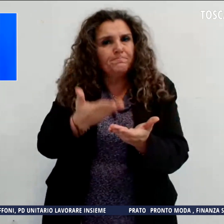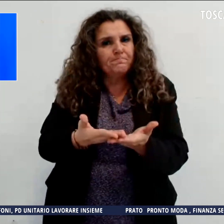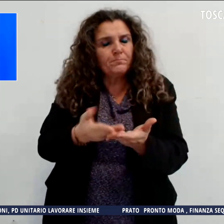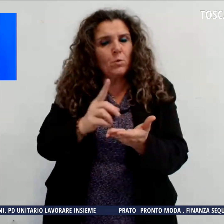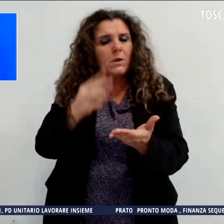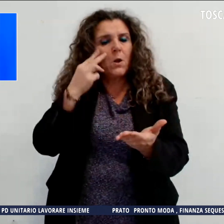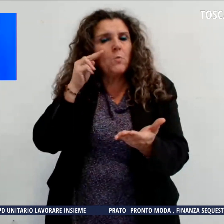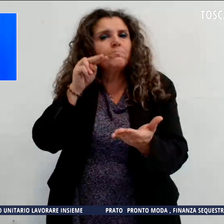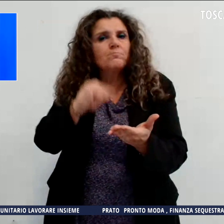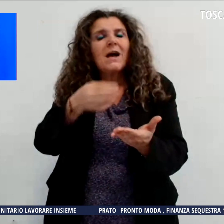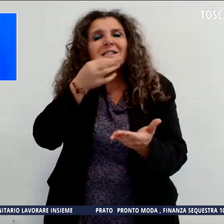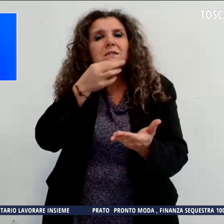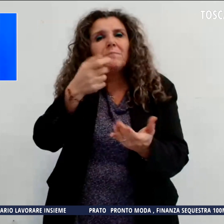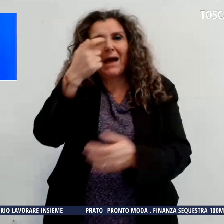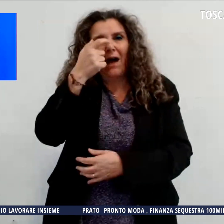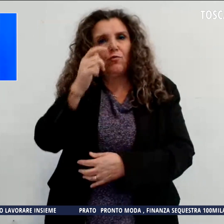spiega l'avvocato.